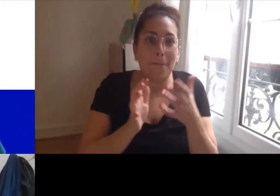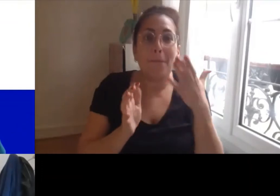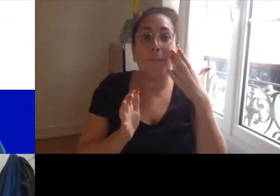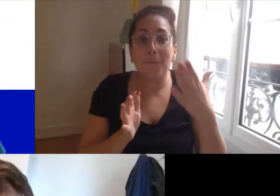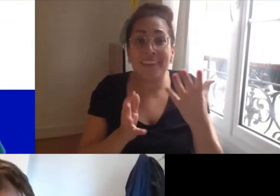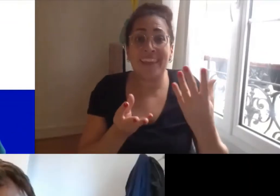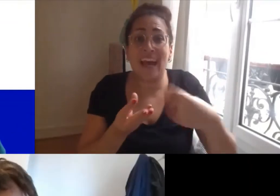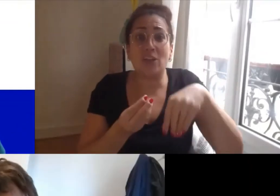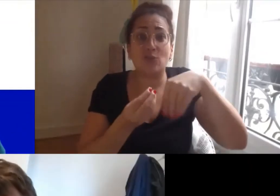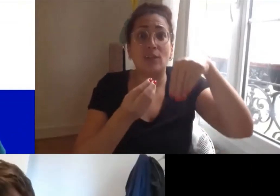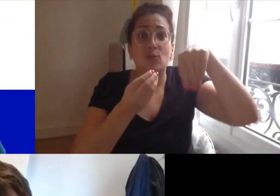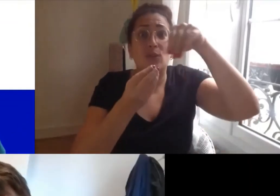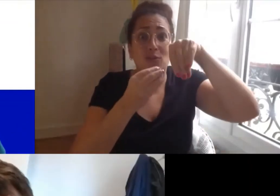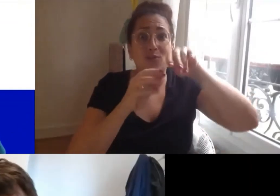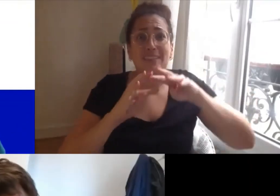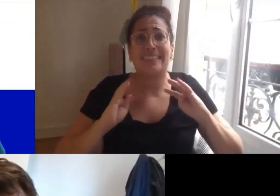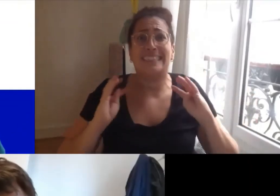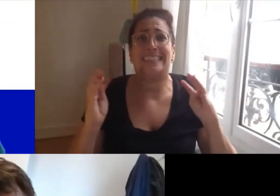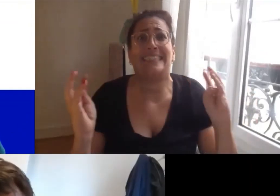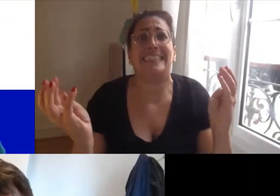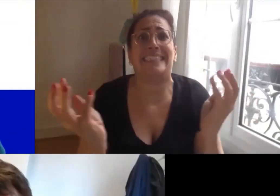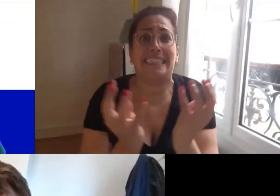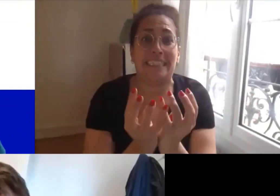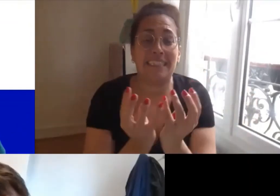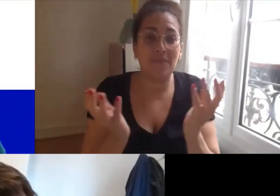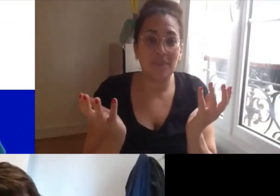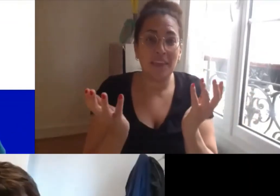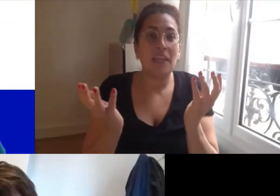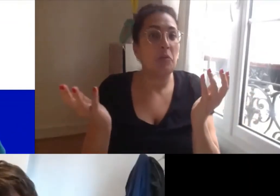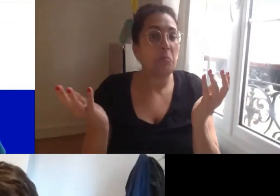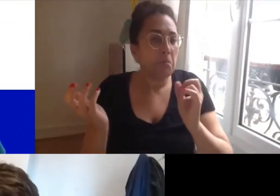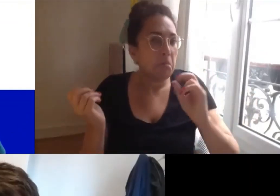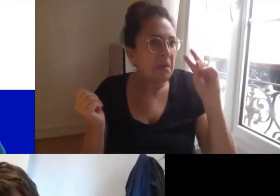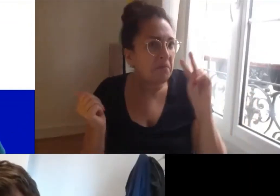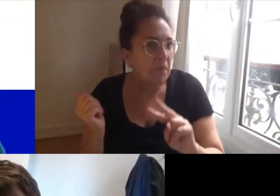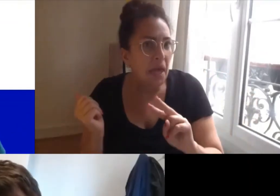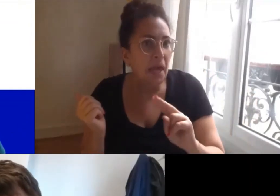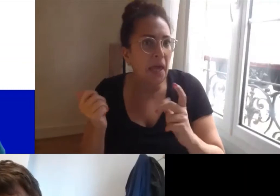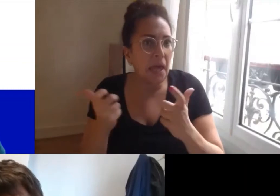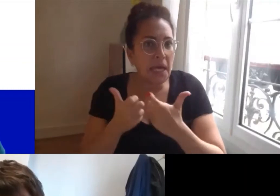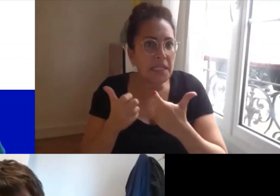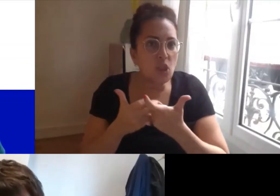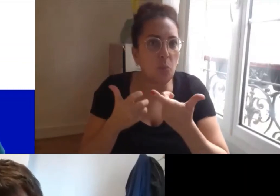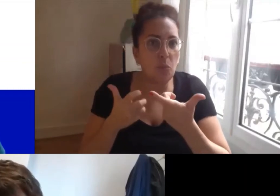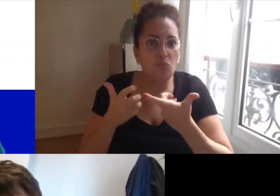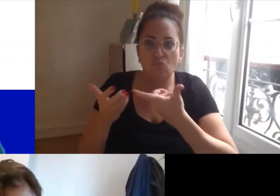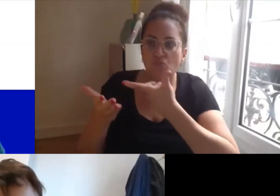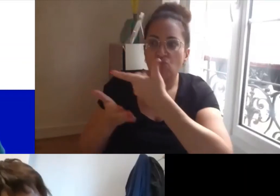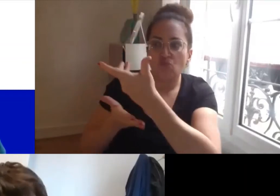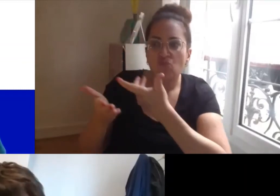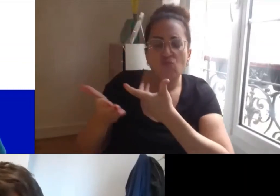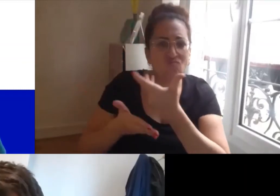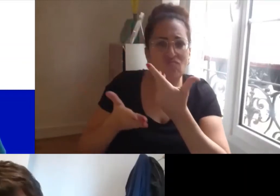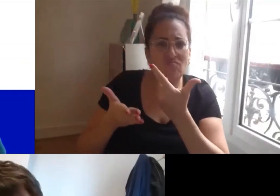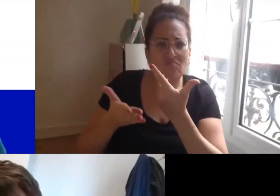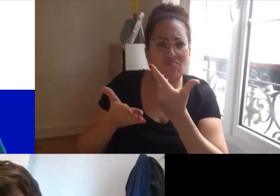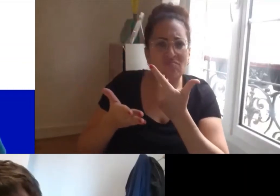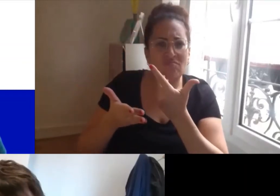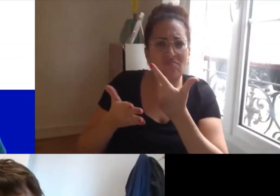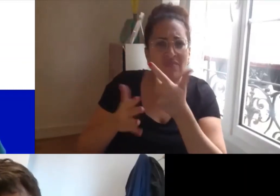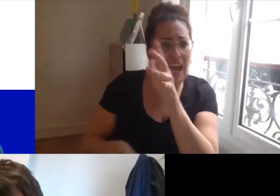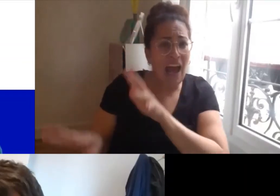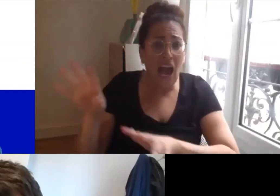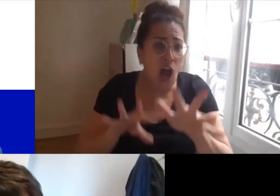multiplie les partenaires mais après je pense que les échanges peuvent être aussi à géométrie variable c'est-à-dire qu'on est de toute façon